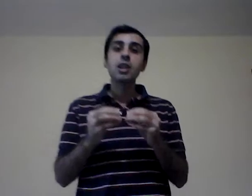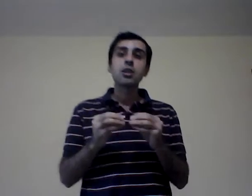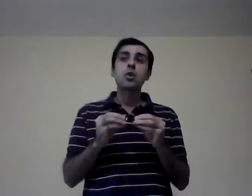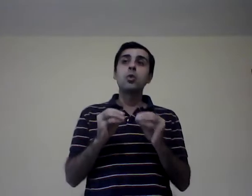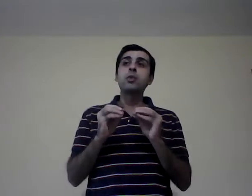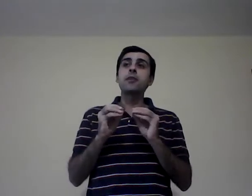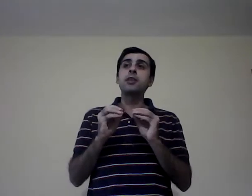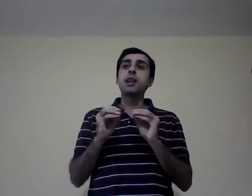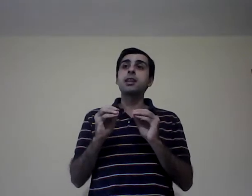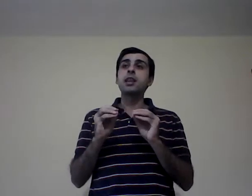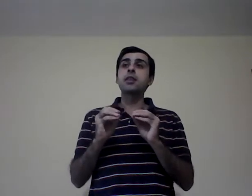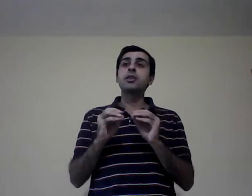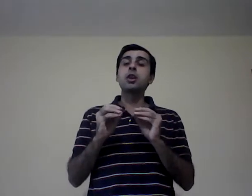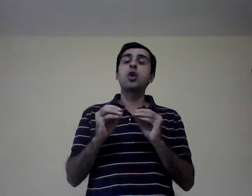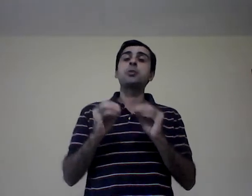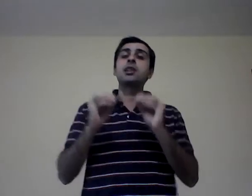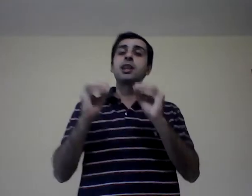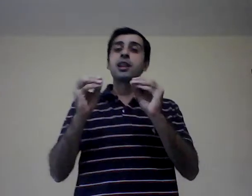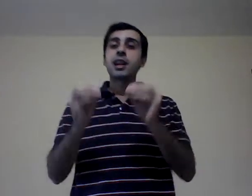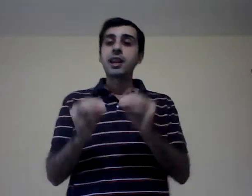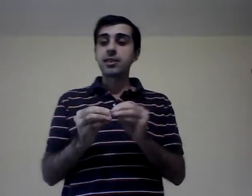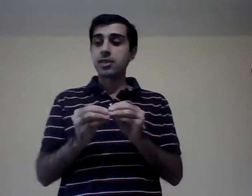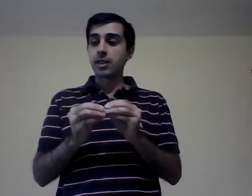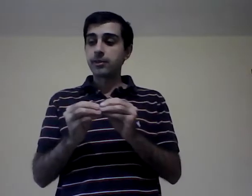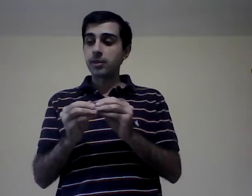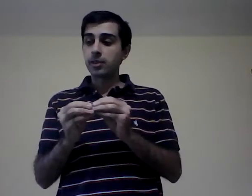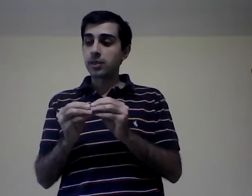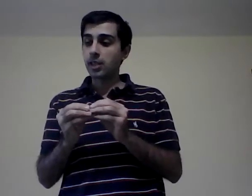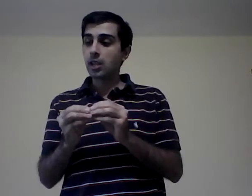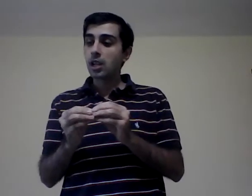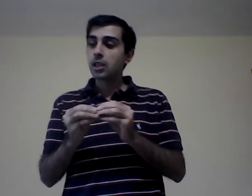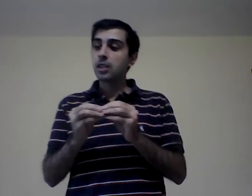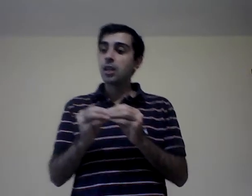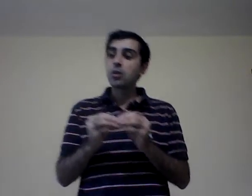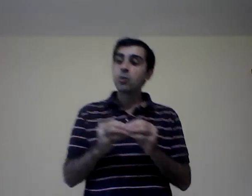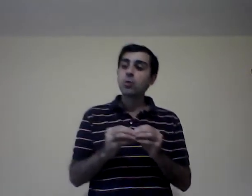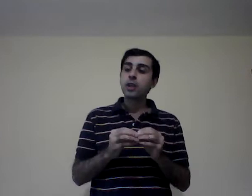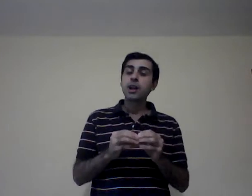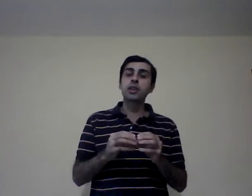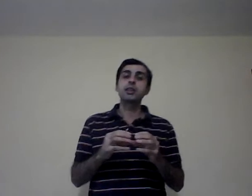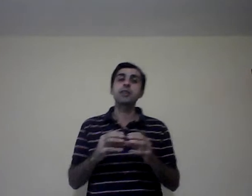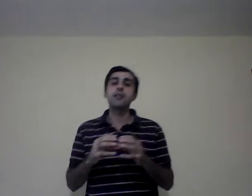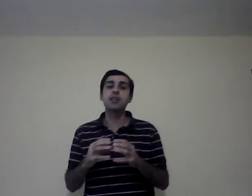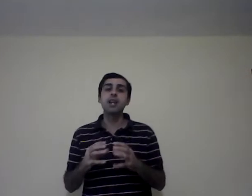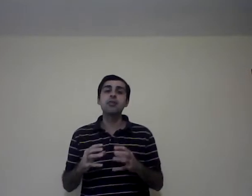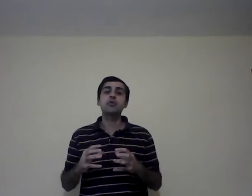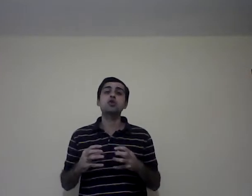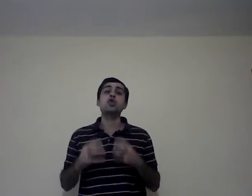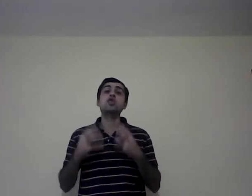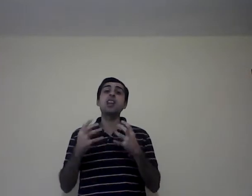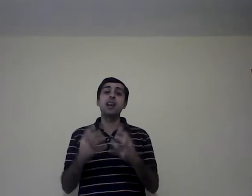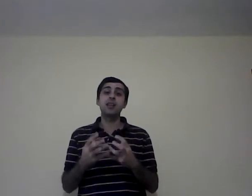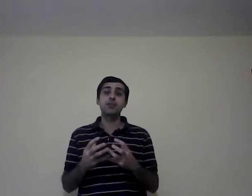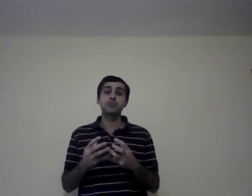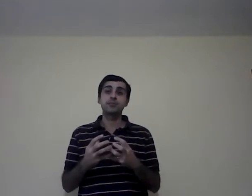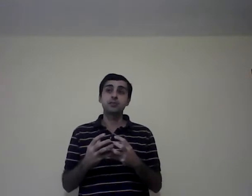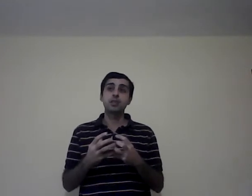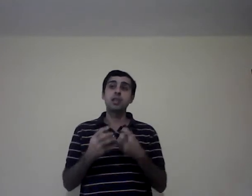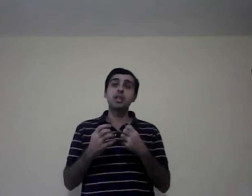una finalidad de obtener ganancias. ¿Sí? Tienen una rentabilidad social. ¿Qué quiere